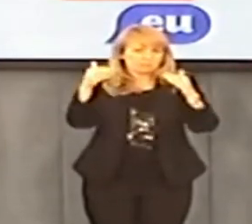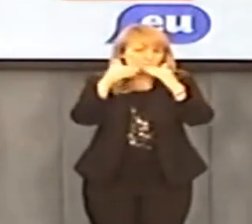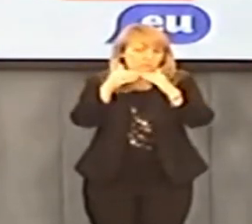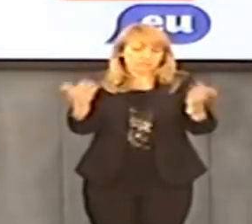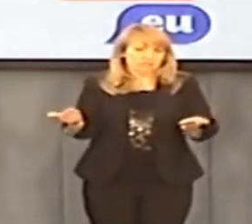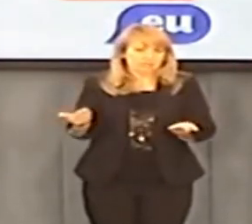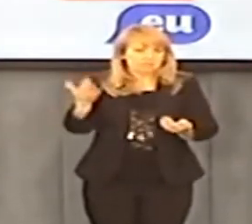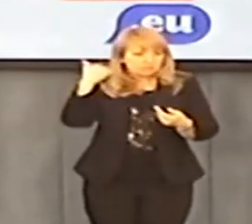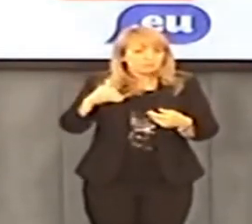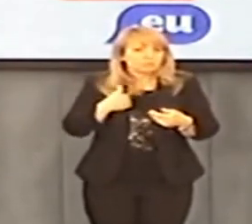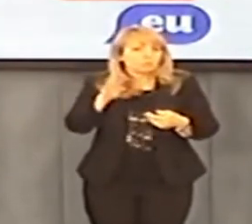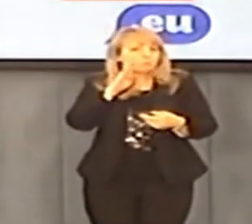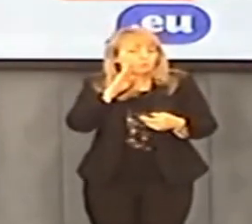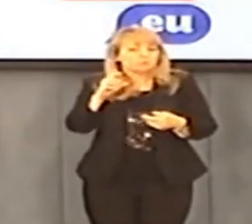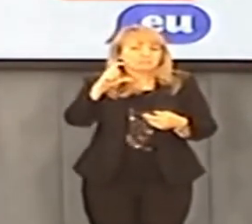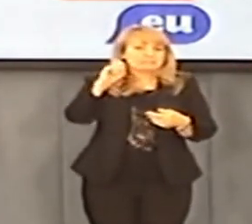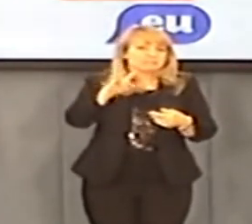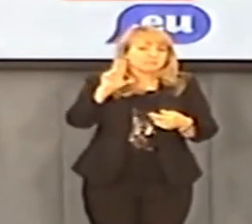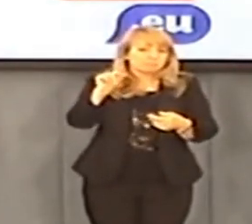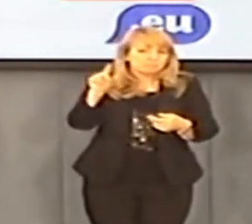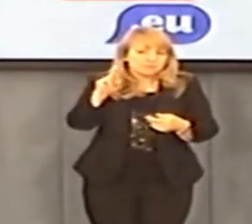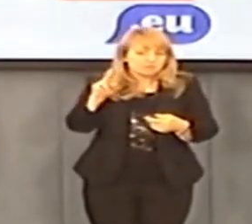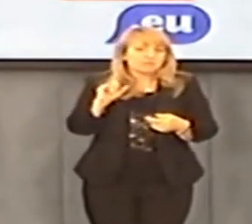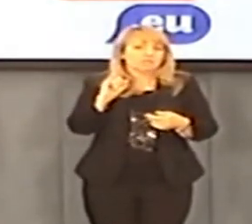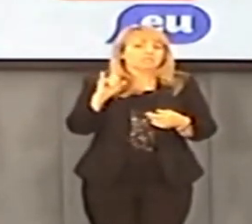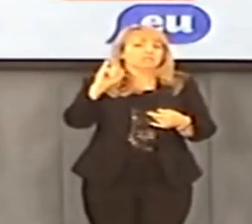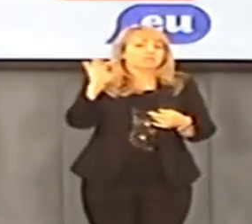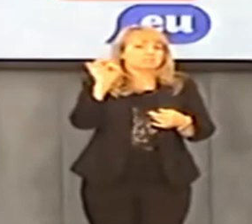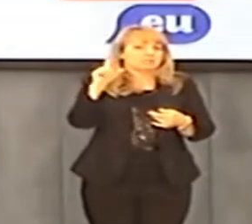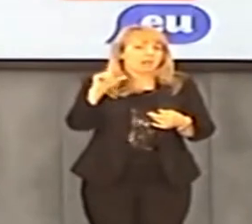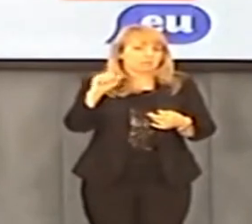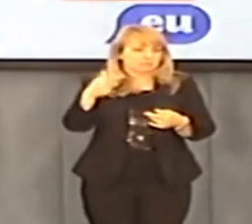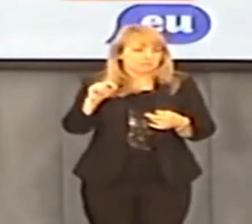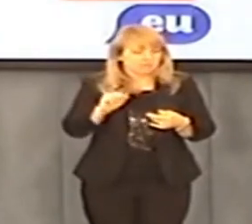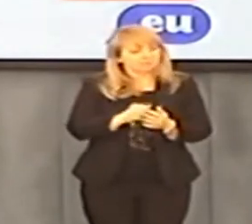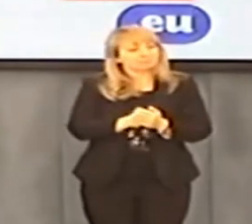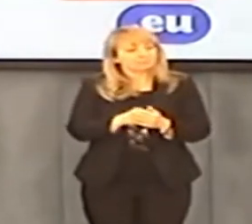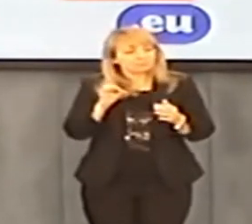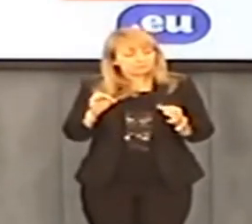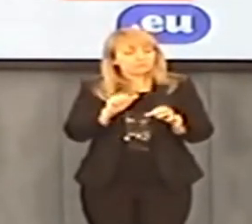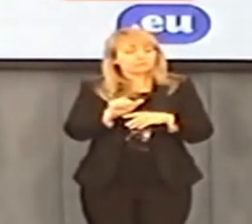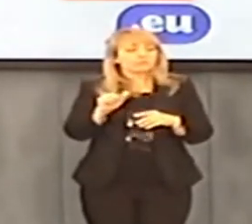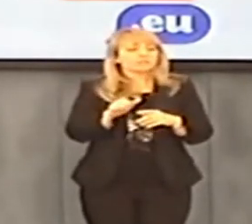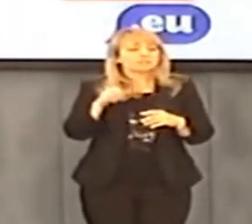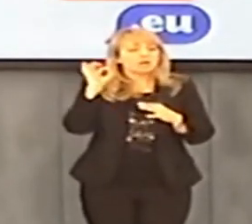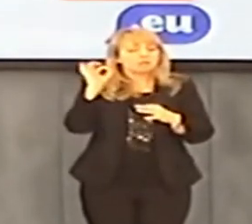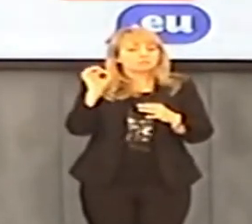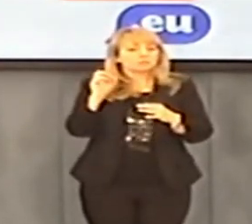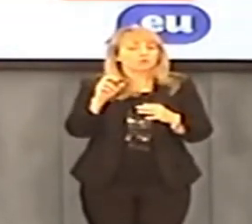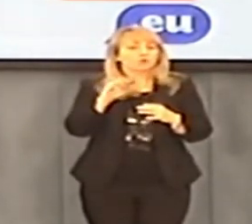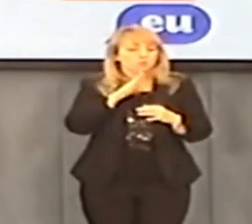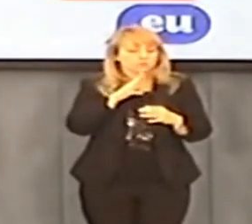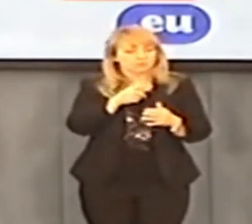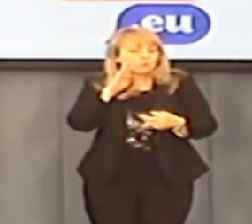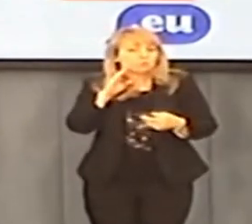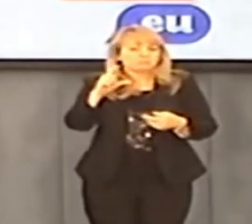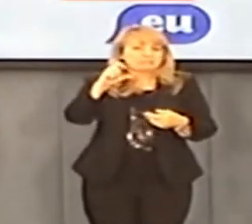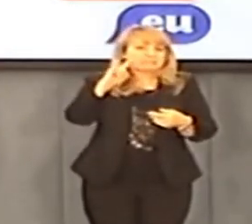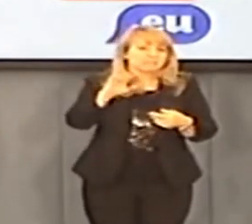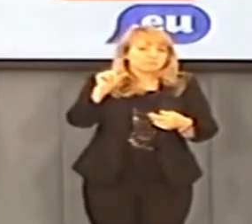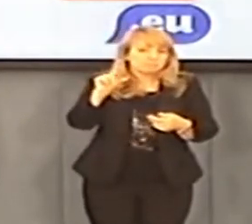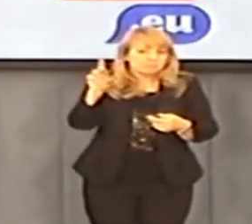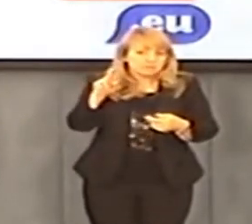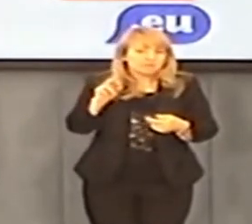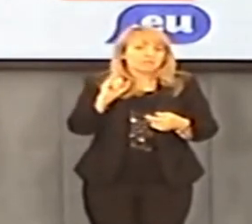i mniejsze ma terytorium niż Polska. Było to naprawdę nieduże osiągnięcie. Już dawno prześcignęliśmy Cypr i Islandię pod tym względem.